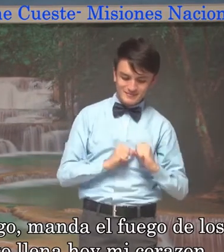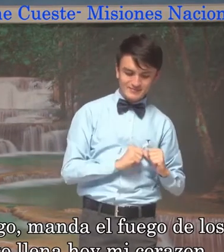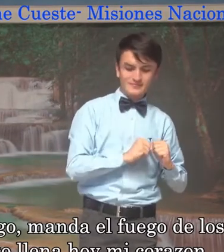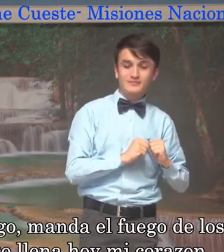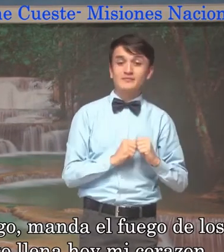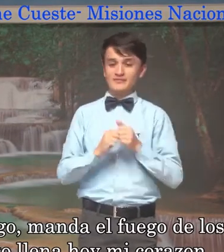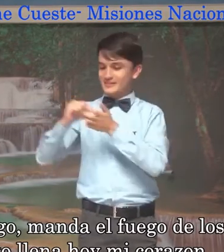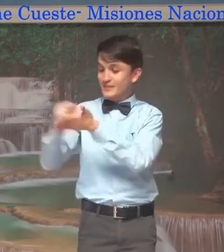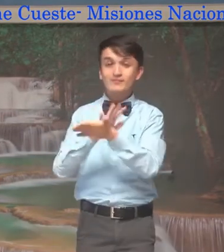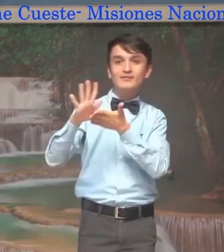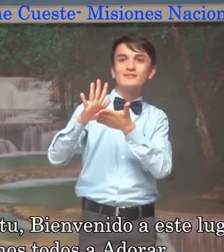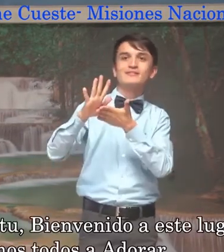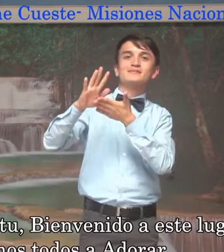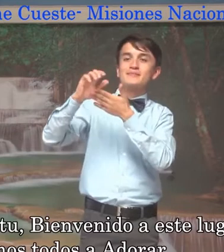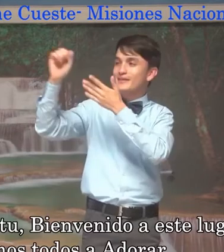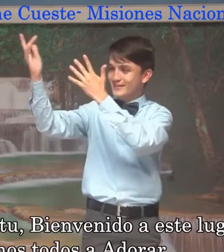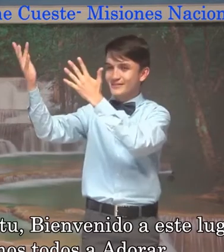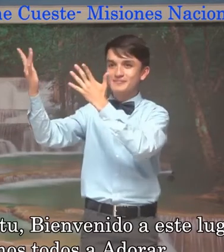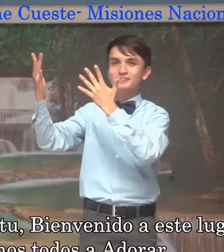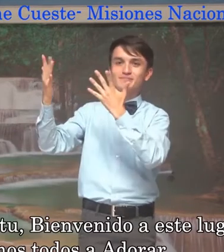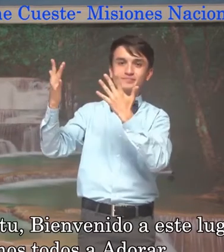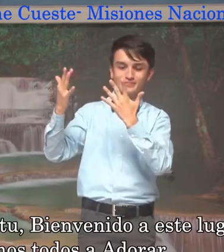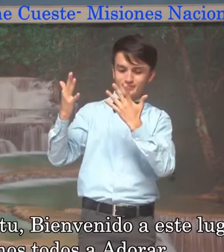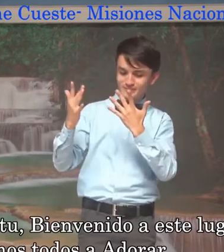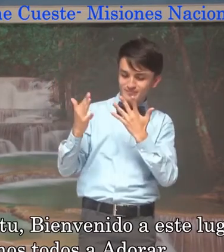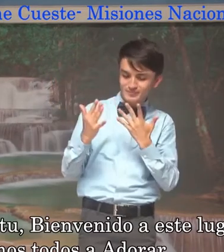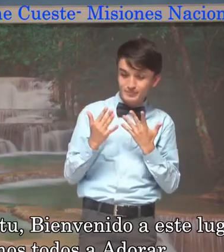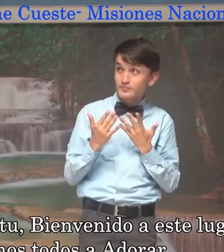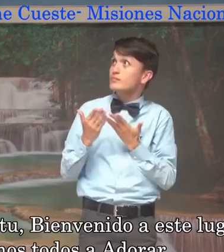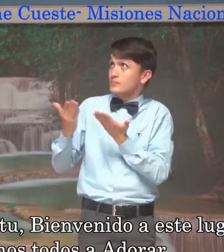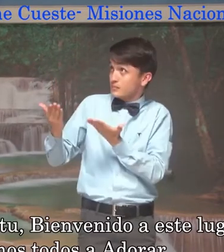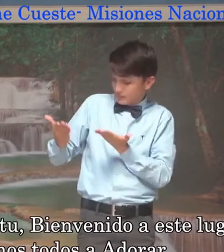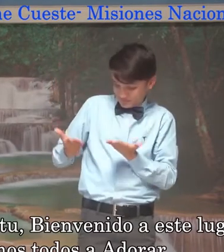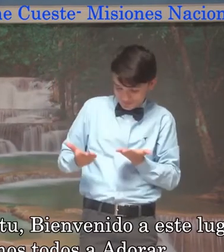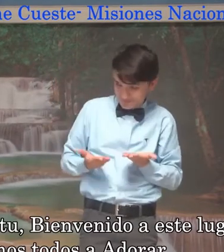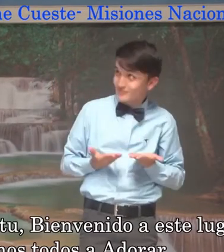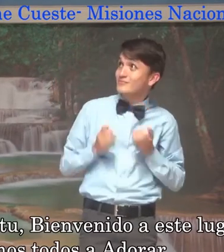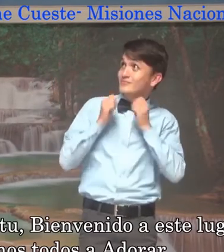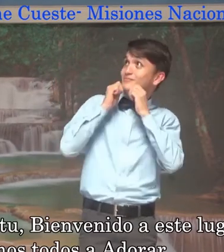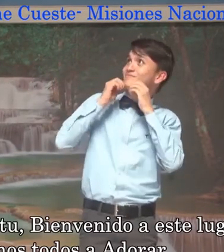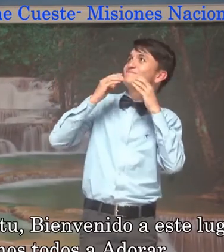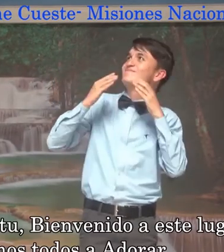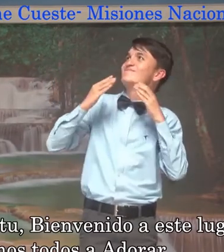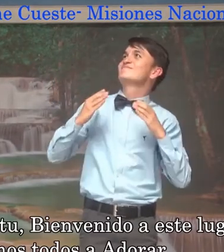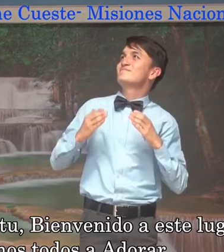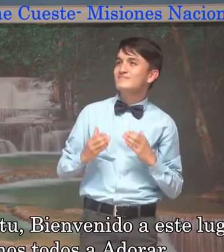Santo Espíritu bienvenido a tu lugar